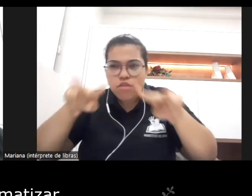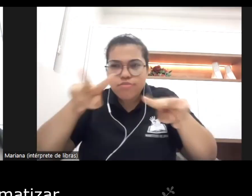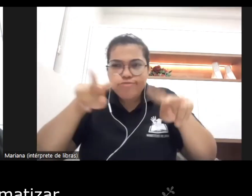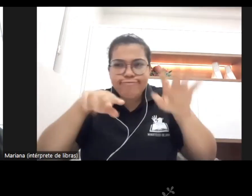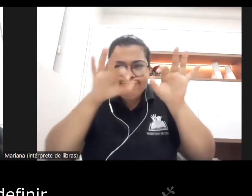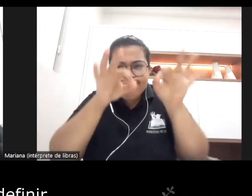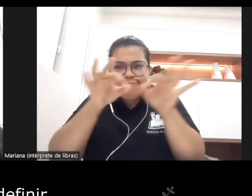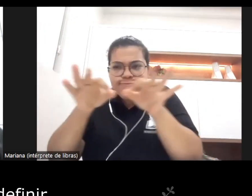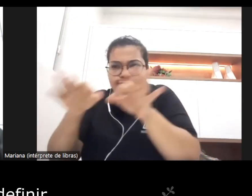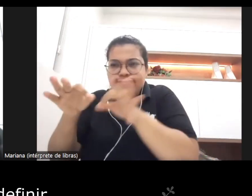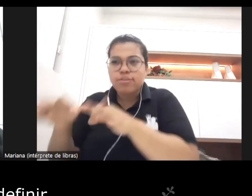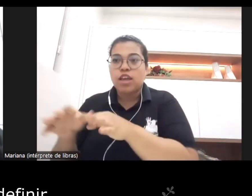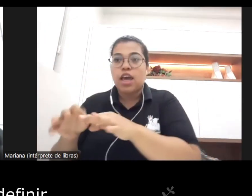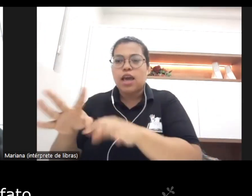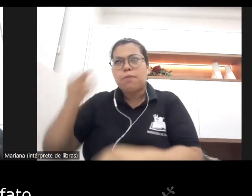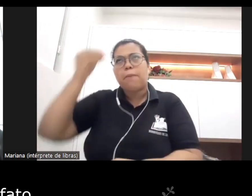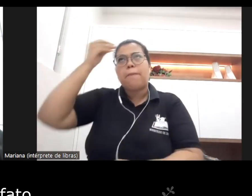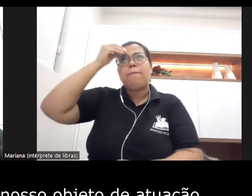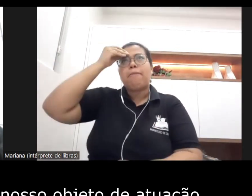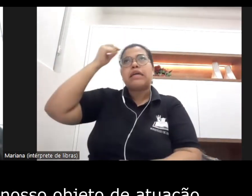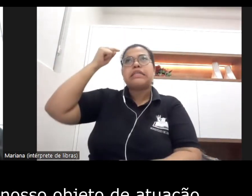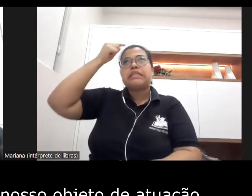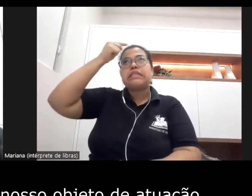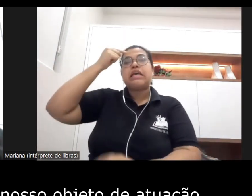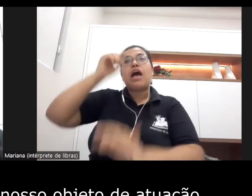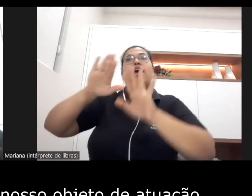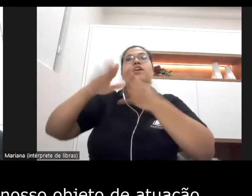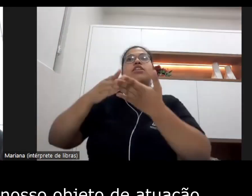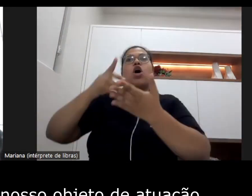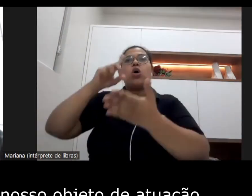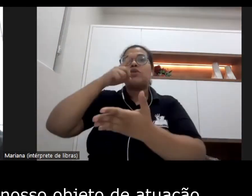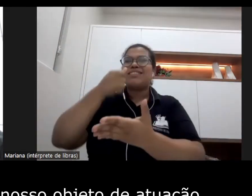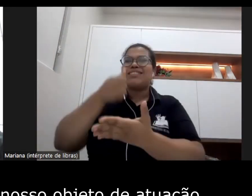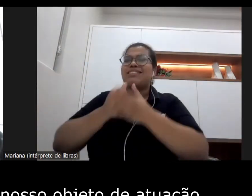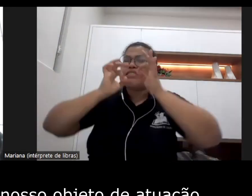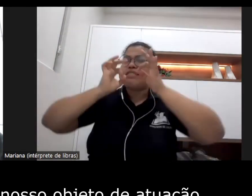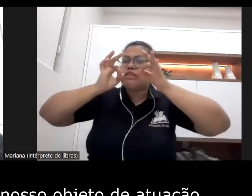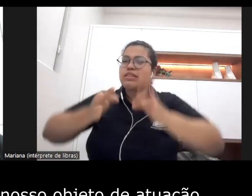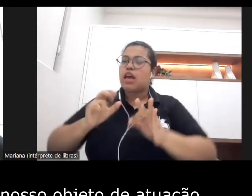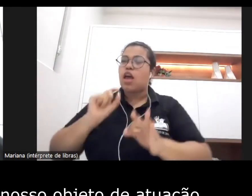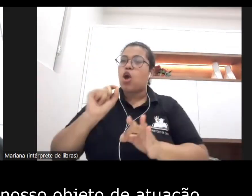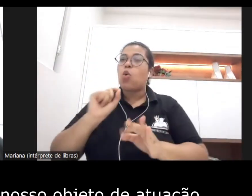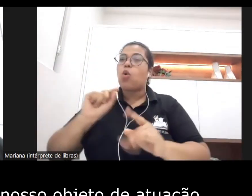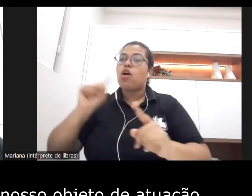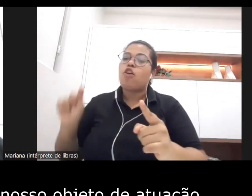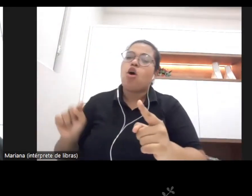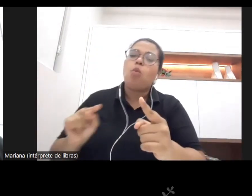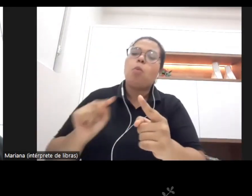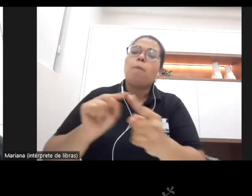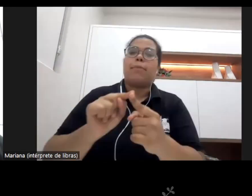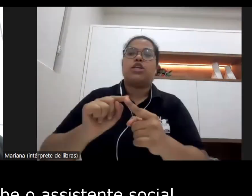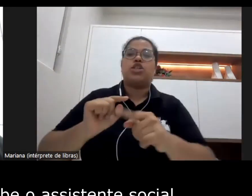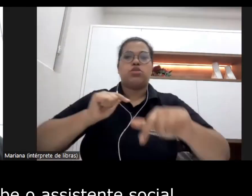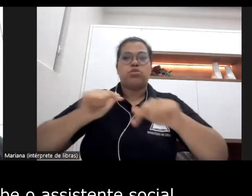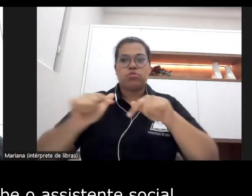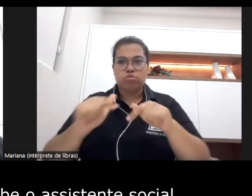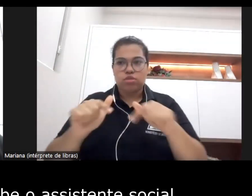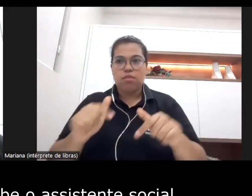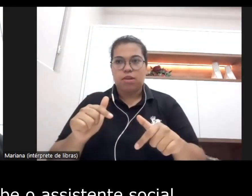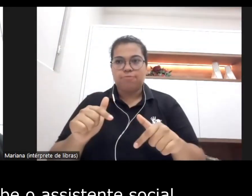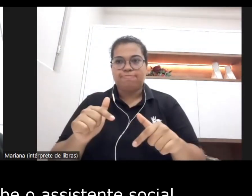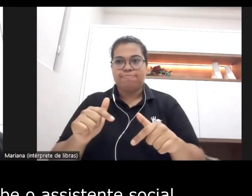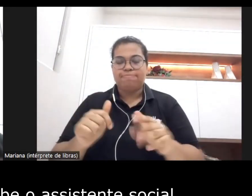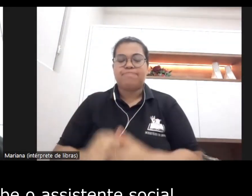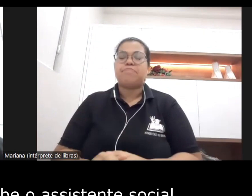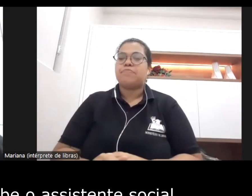problematizar para definir de fato aquilo que vai se tornar nosso objeto de atuação então assim o